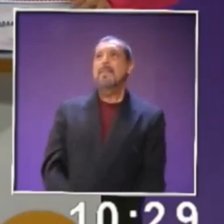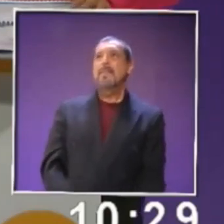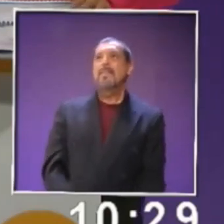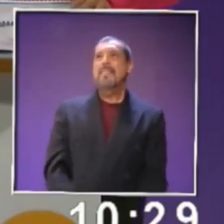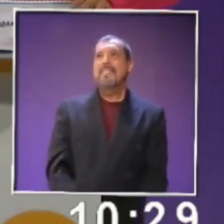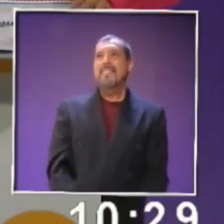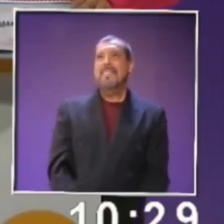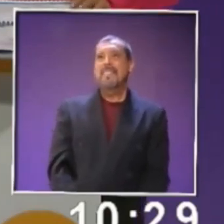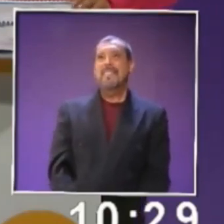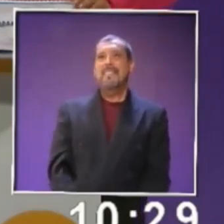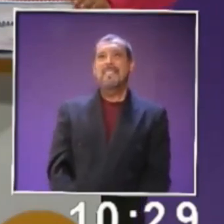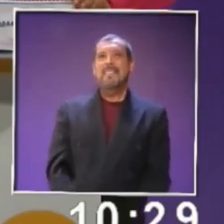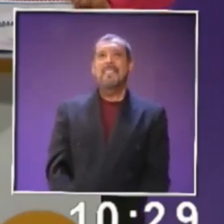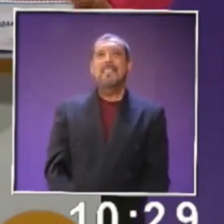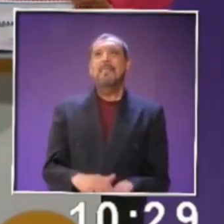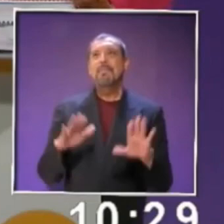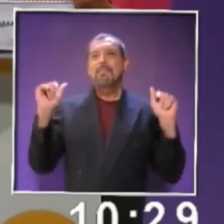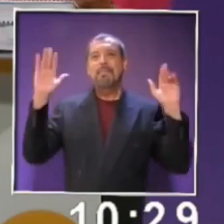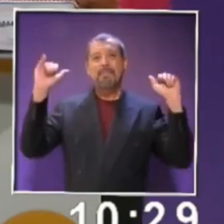Adiós. Adiós.